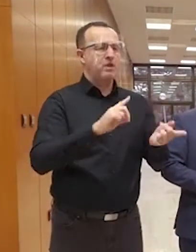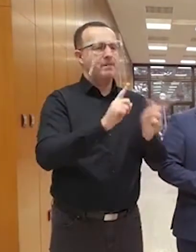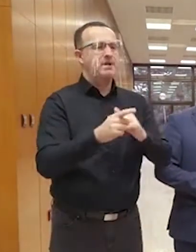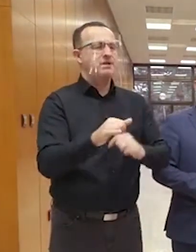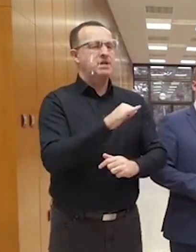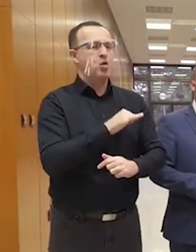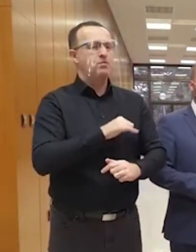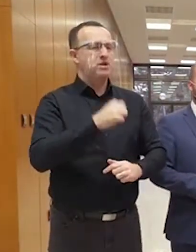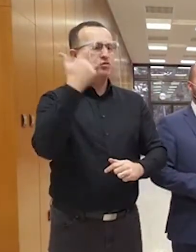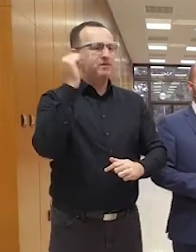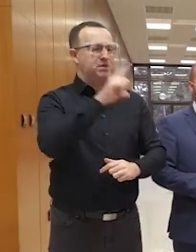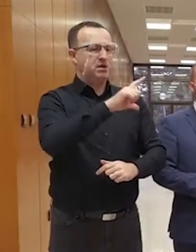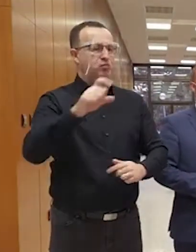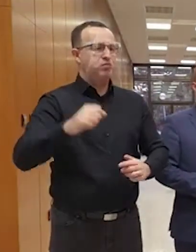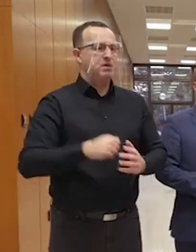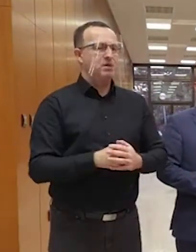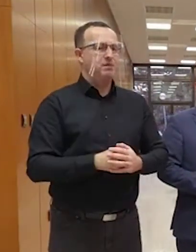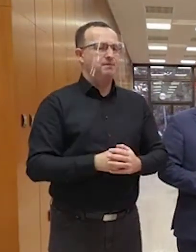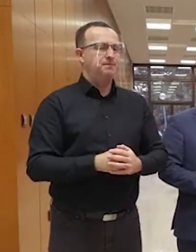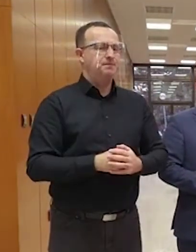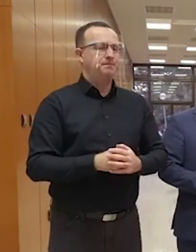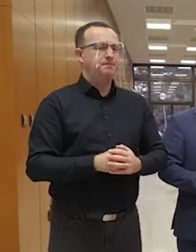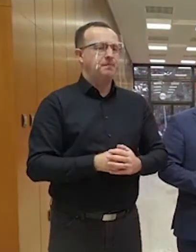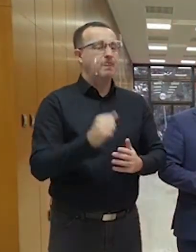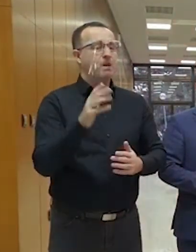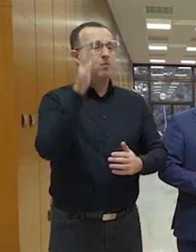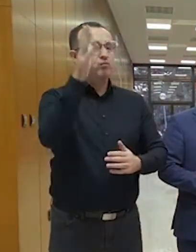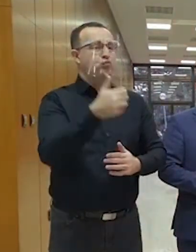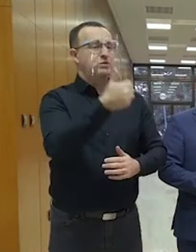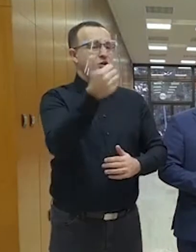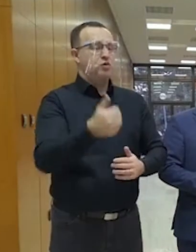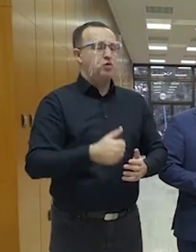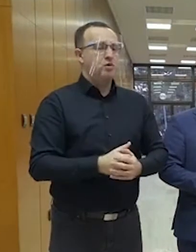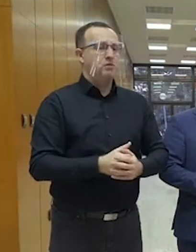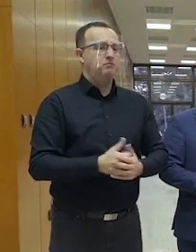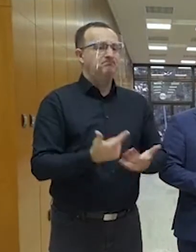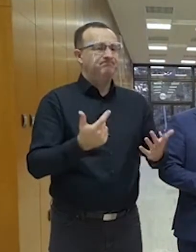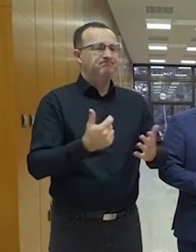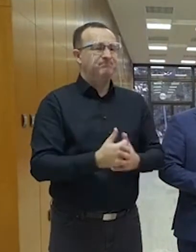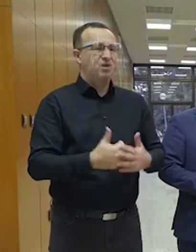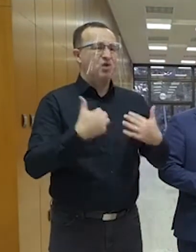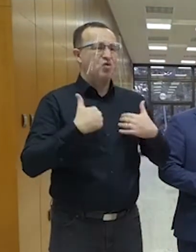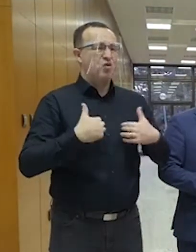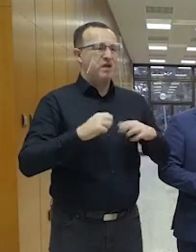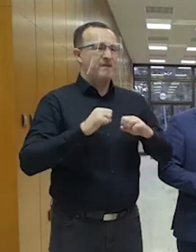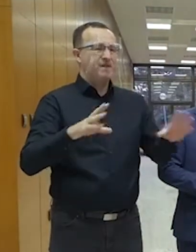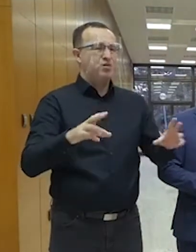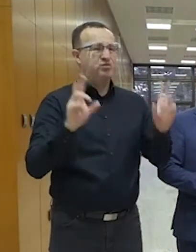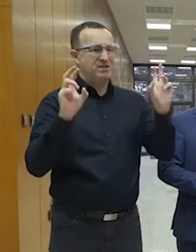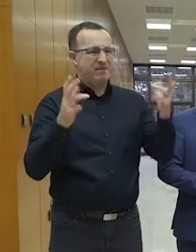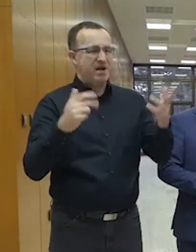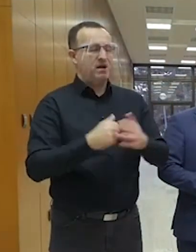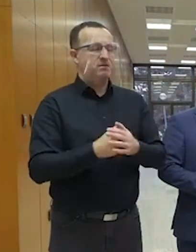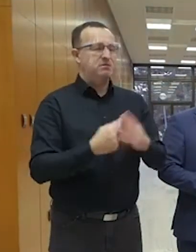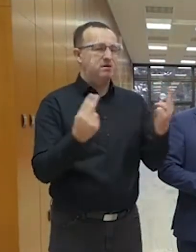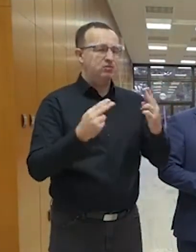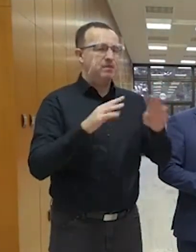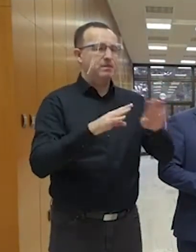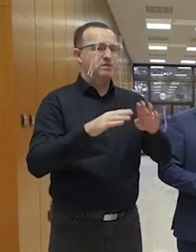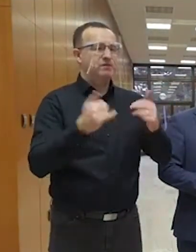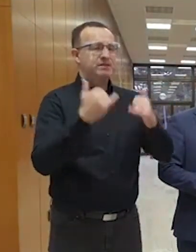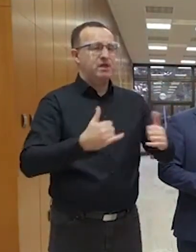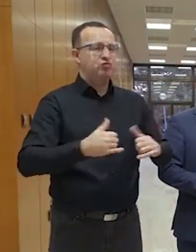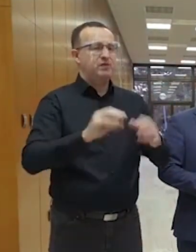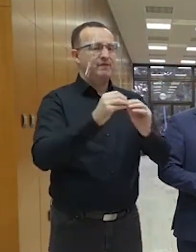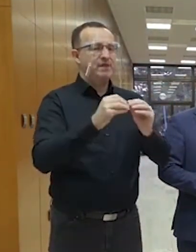záujmy Slovenskej republiky, lebo o nič iné nejde. No a na budúci rok COVID, samozrejme, ministerstvo zahraničních veci opäť v